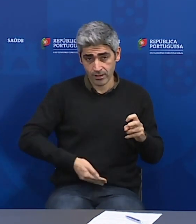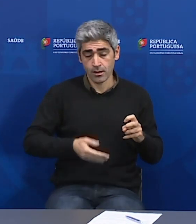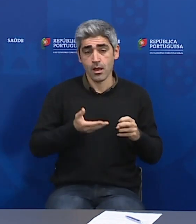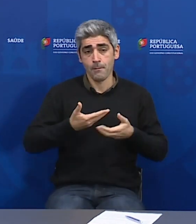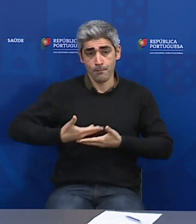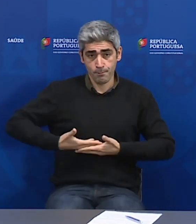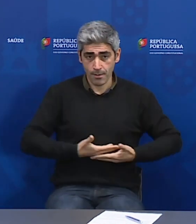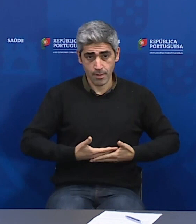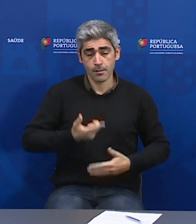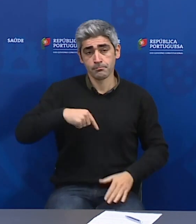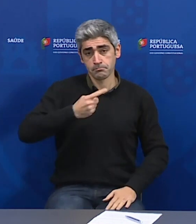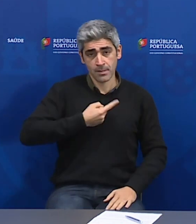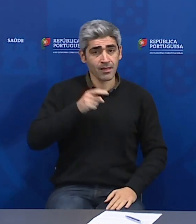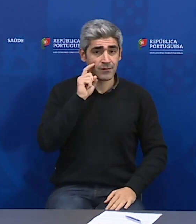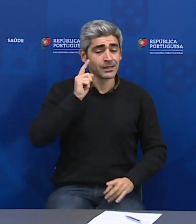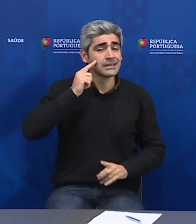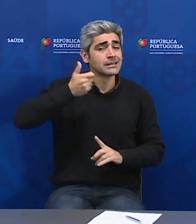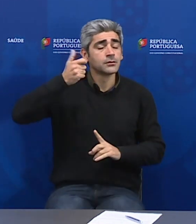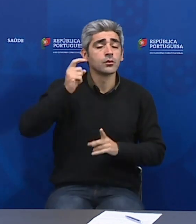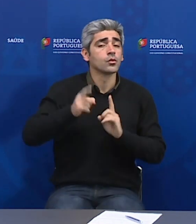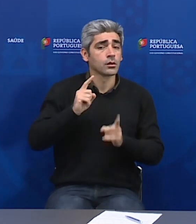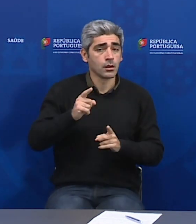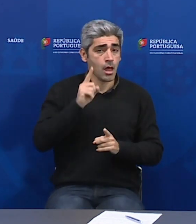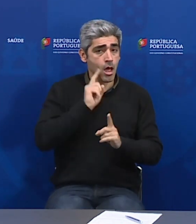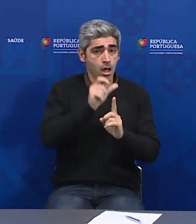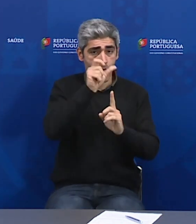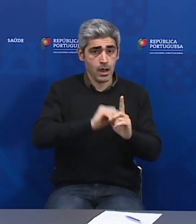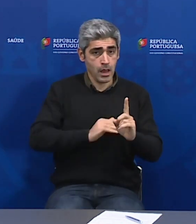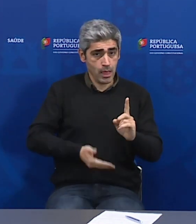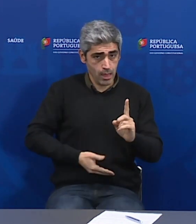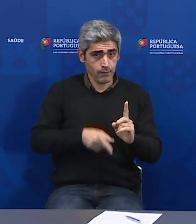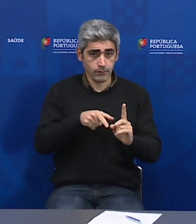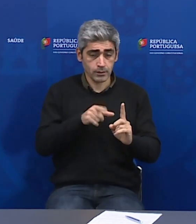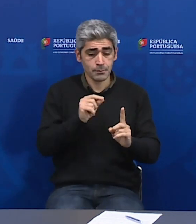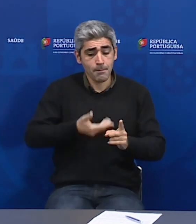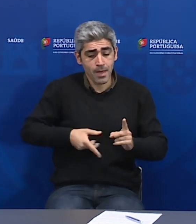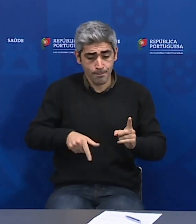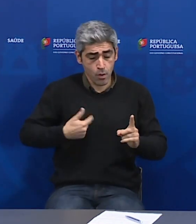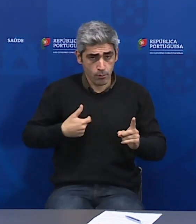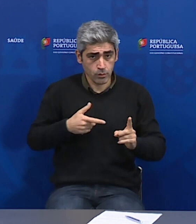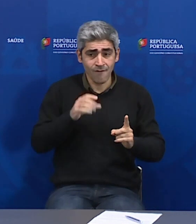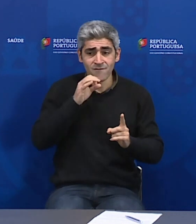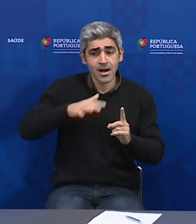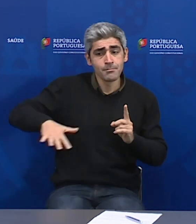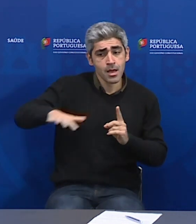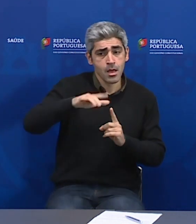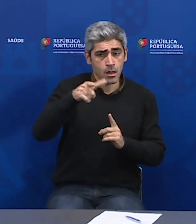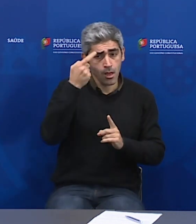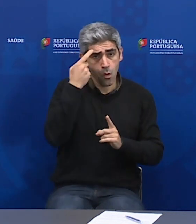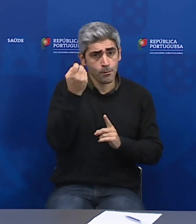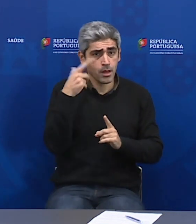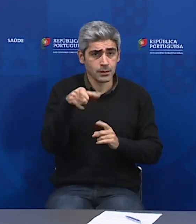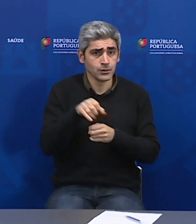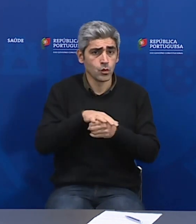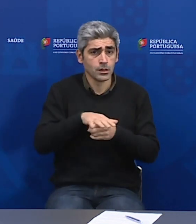eu acho que nós temos que defender essencialmente a grávida e o bebé nesta matéria. E penso que os familiares compreenderão